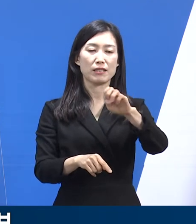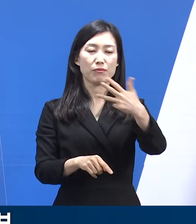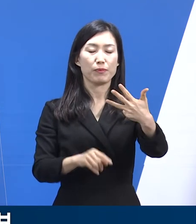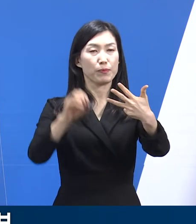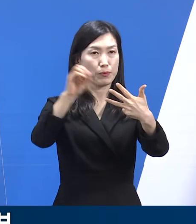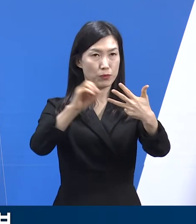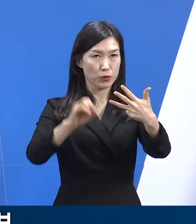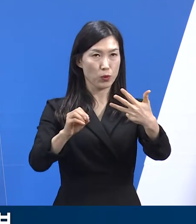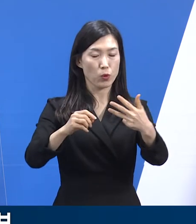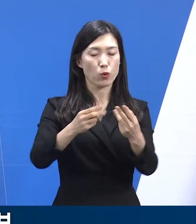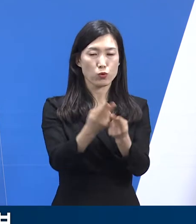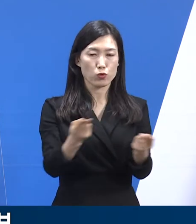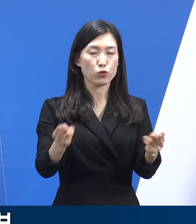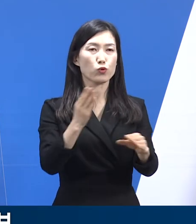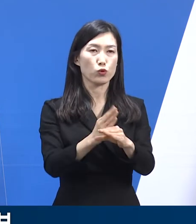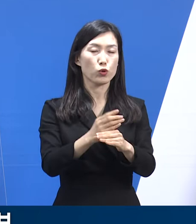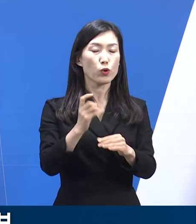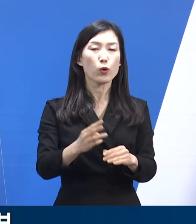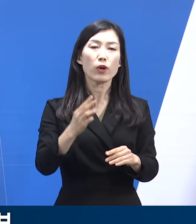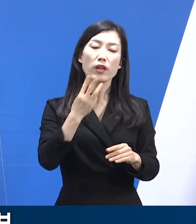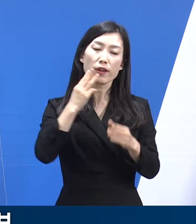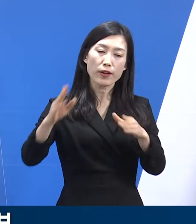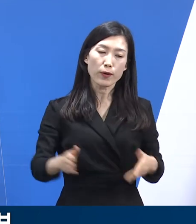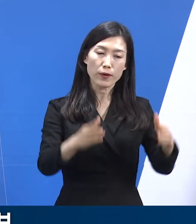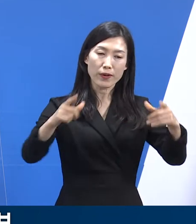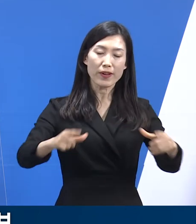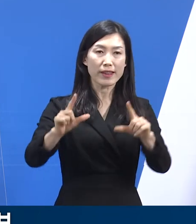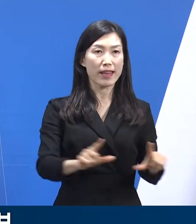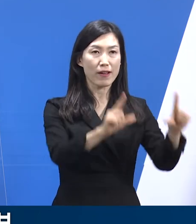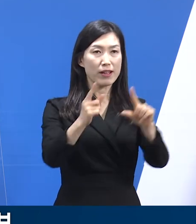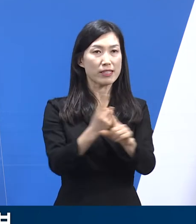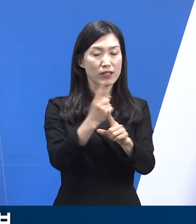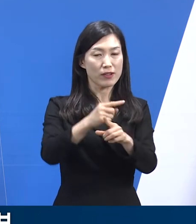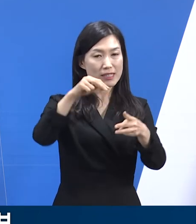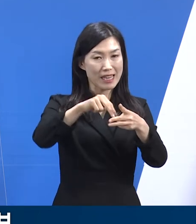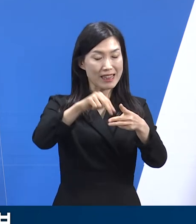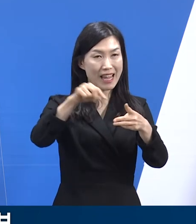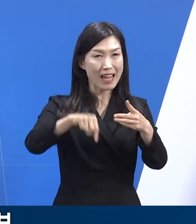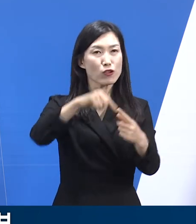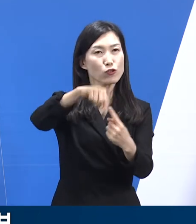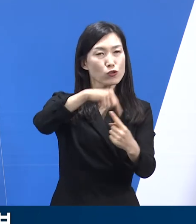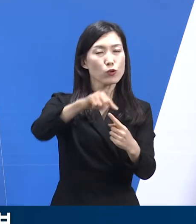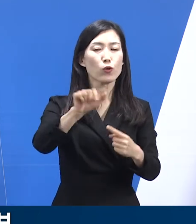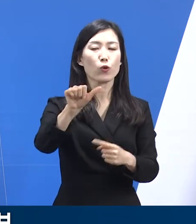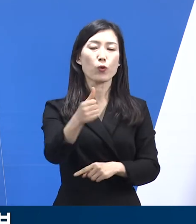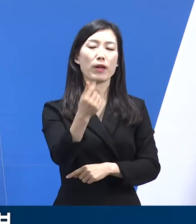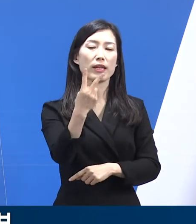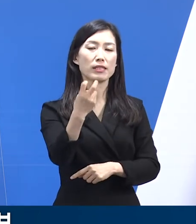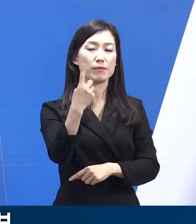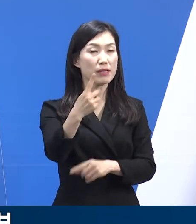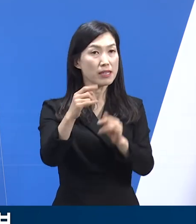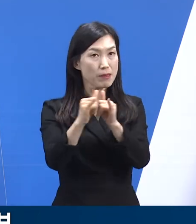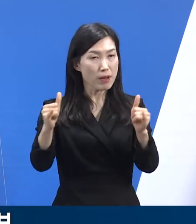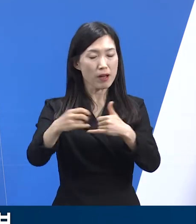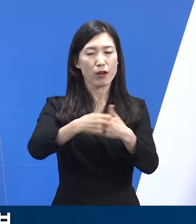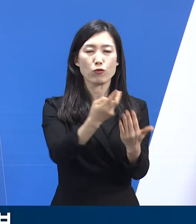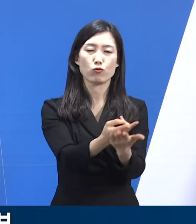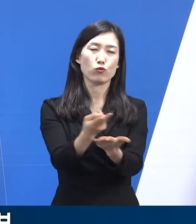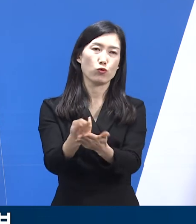외에도 경기도에서 운영하는 총 11개 생활치료센터에는 3월 7일 18시 기준 521명이 입소해 있습니다.